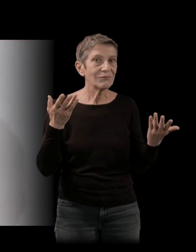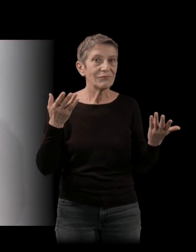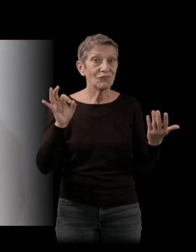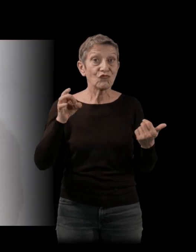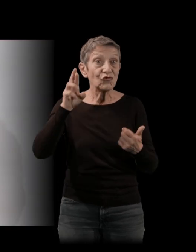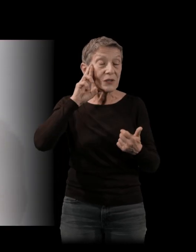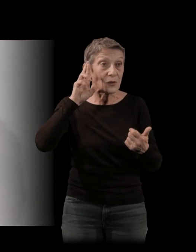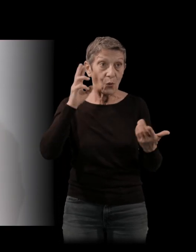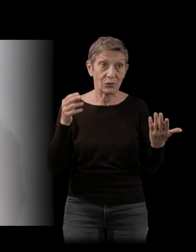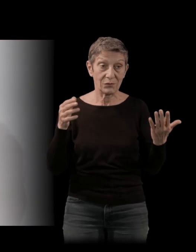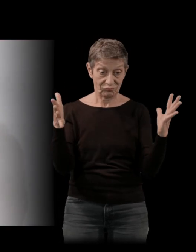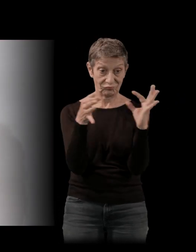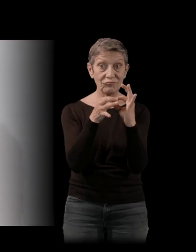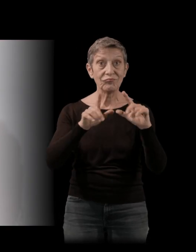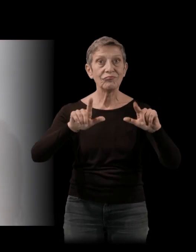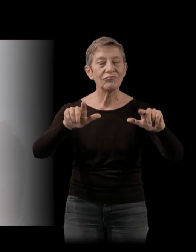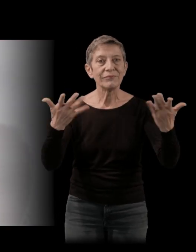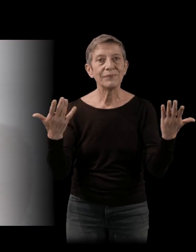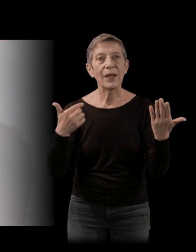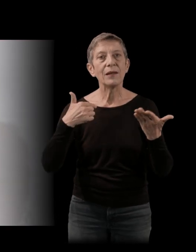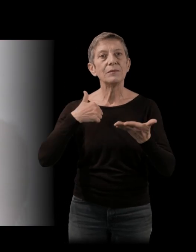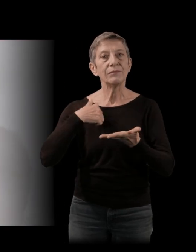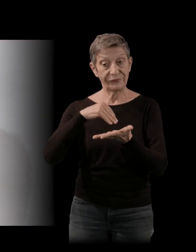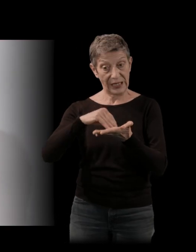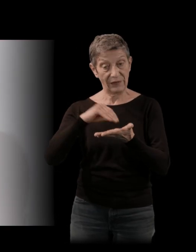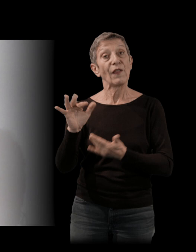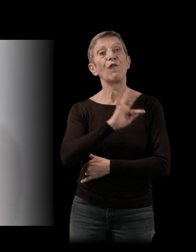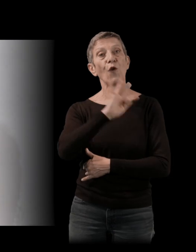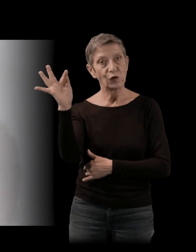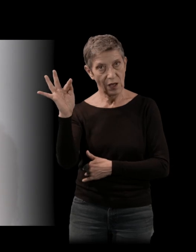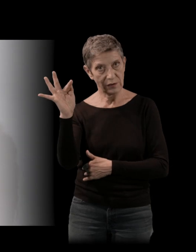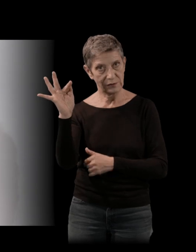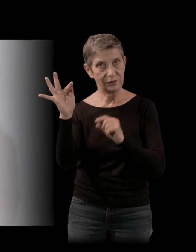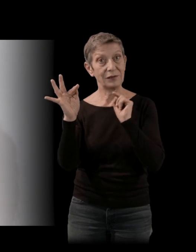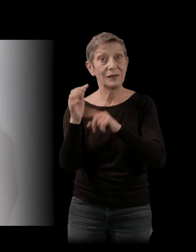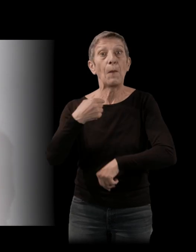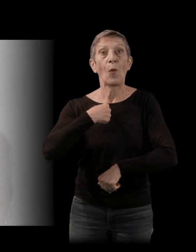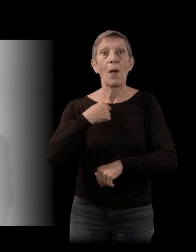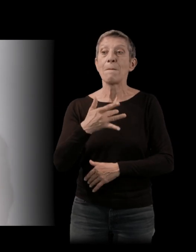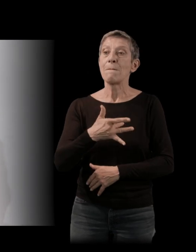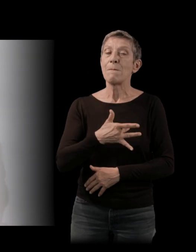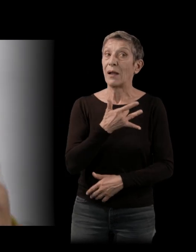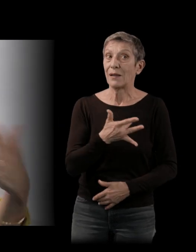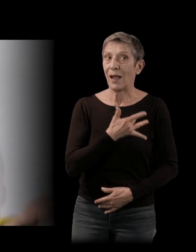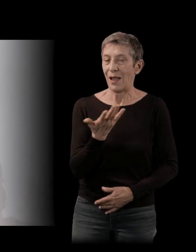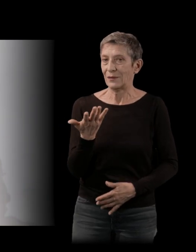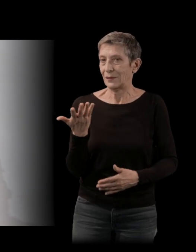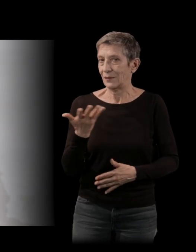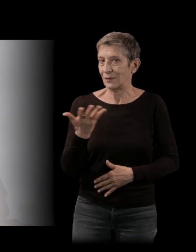une résonance. Moi, ce qui m'intéresse en tant qu'écrivaine française, c'est toujours de voir comment la France s'est projetée à l'extérieur de ses